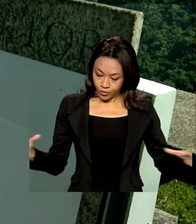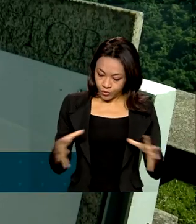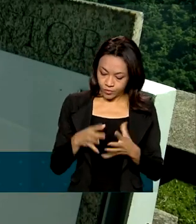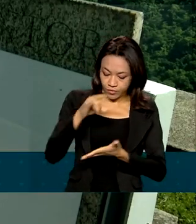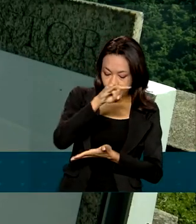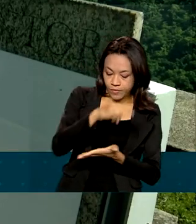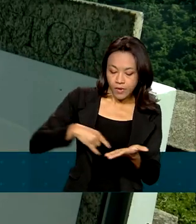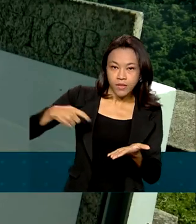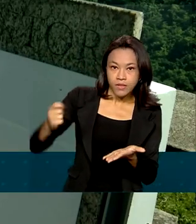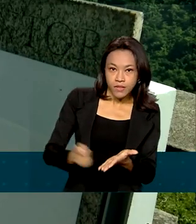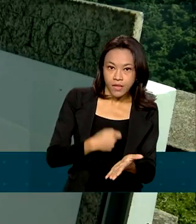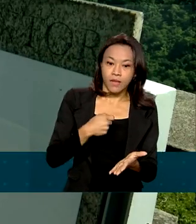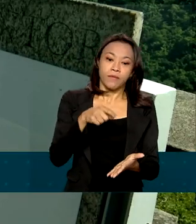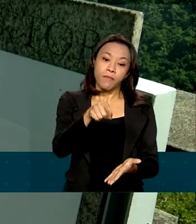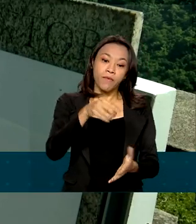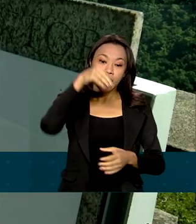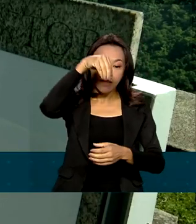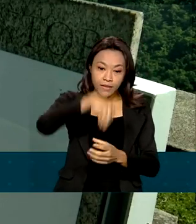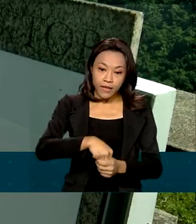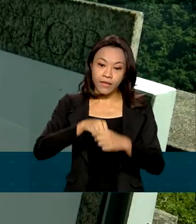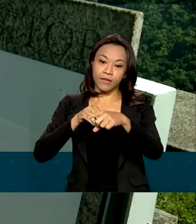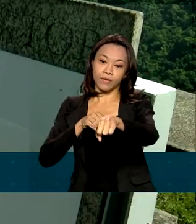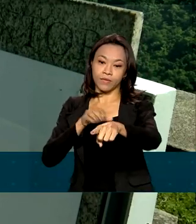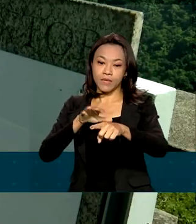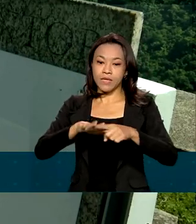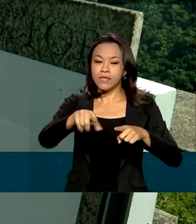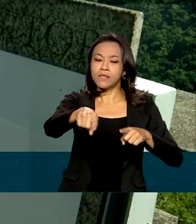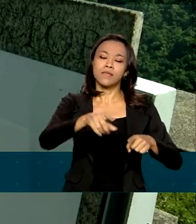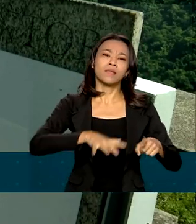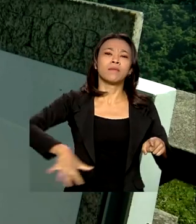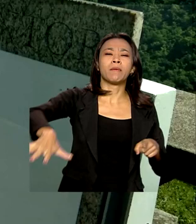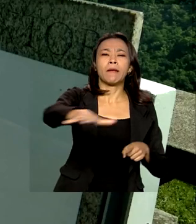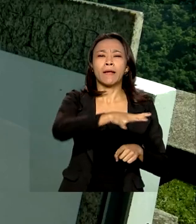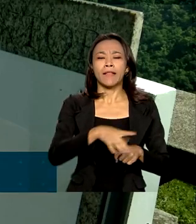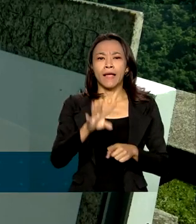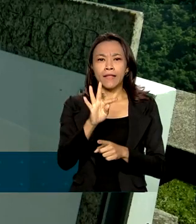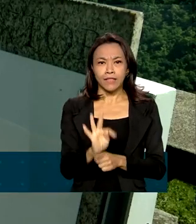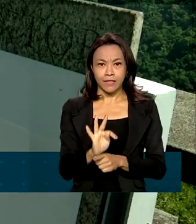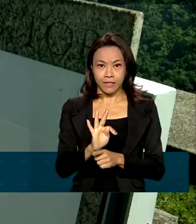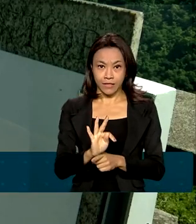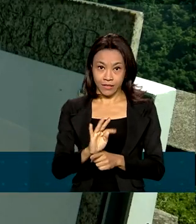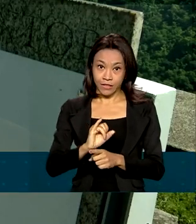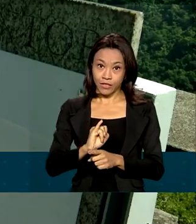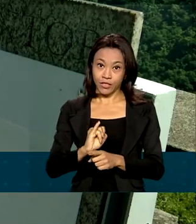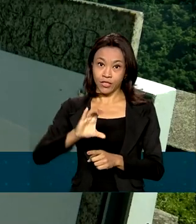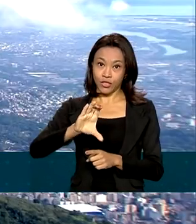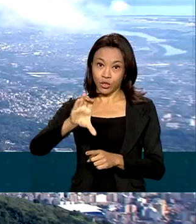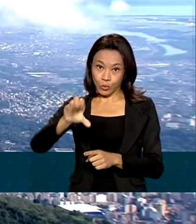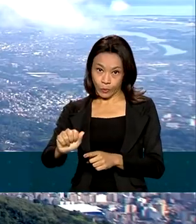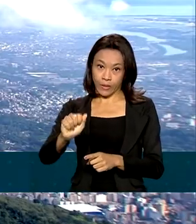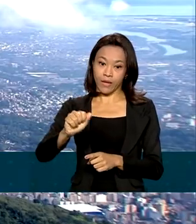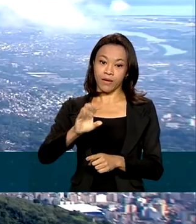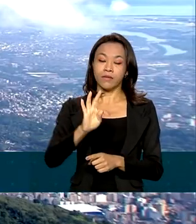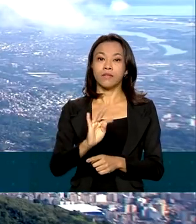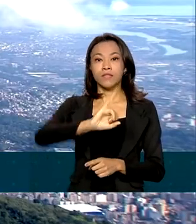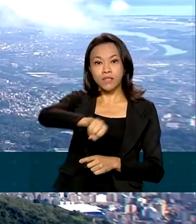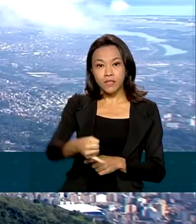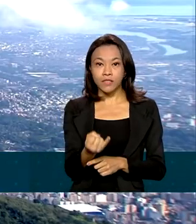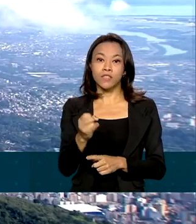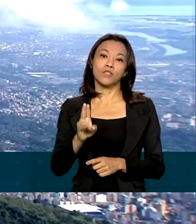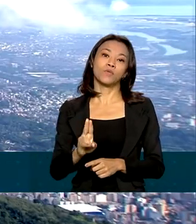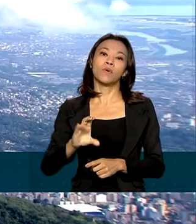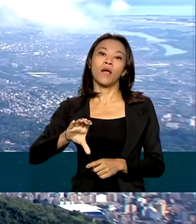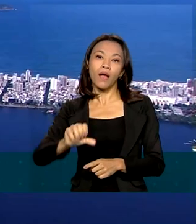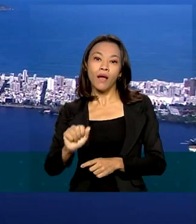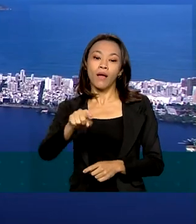dentro de uma unidade de conservação, o Parque Nacional da Tijuca, que tem 40 quilômetros quadrados. A iniciativa tem